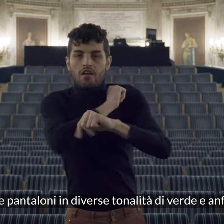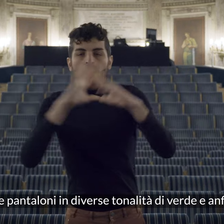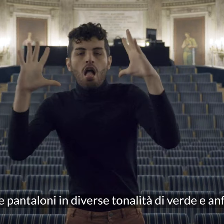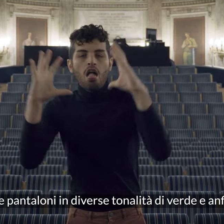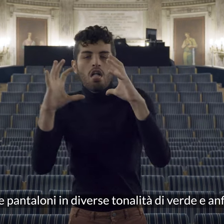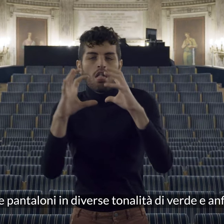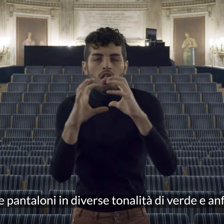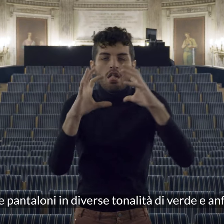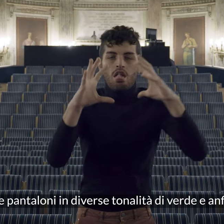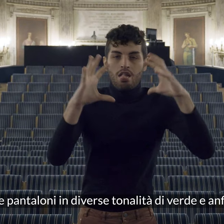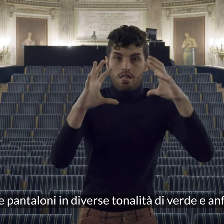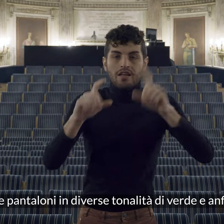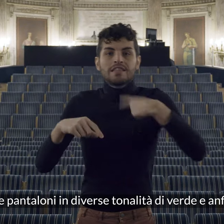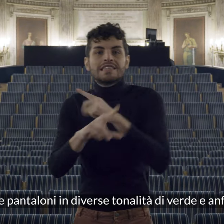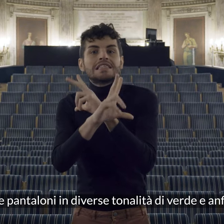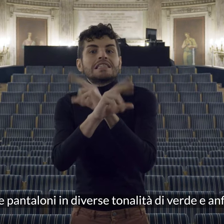e anfibi neri